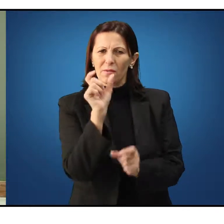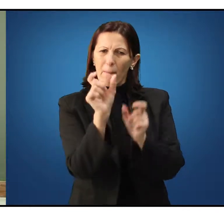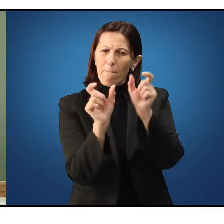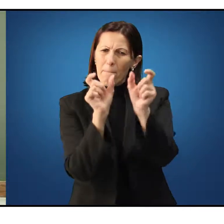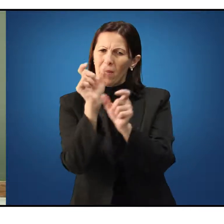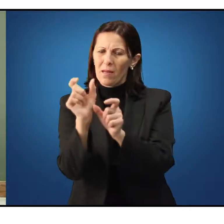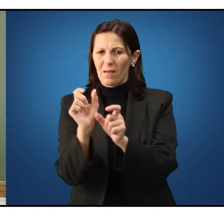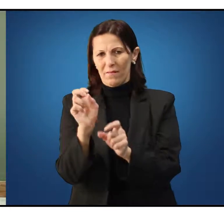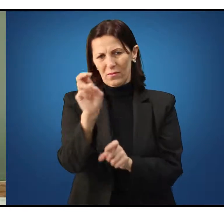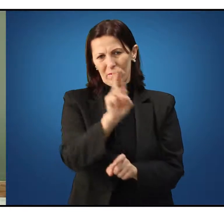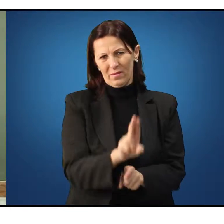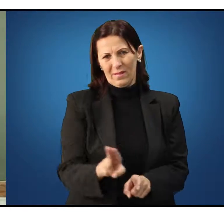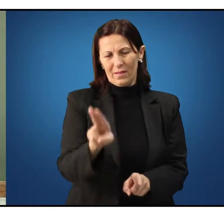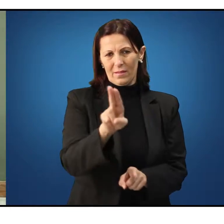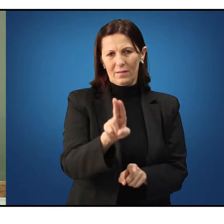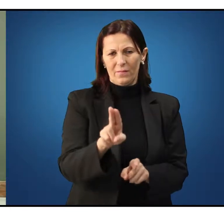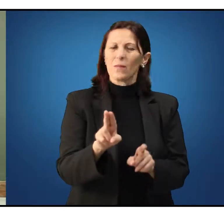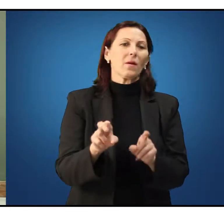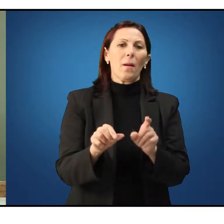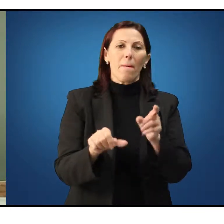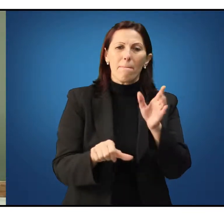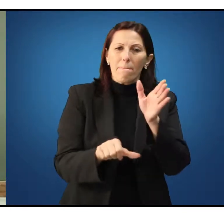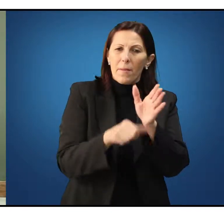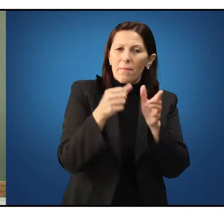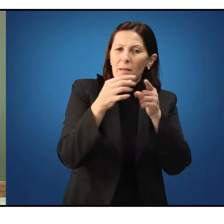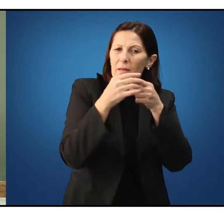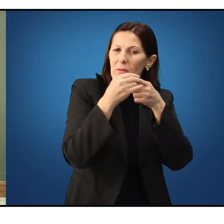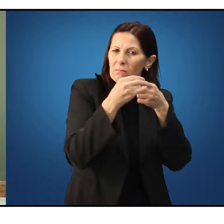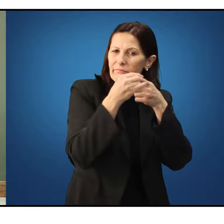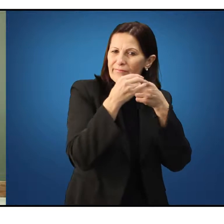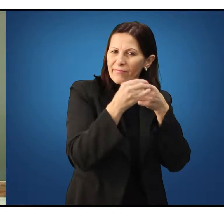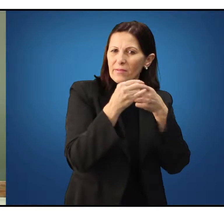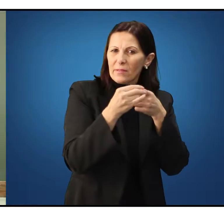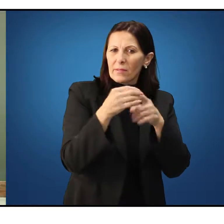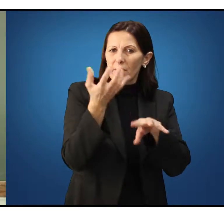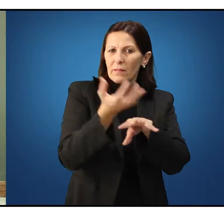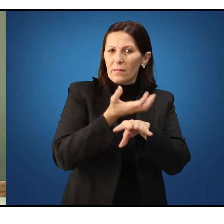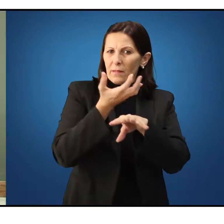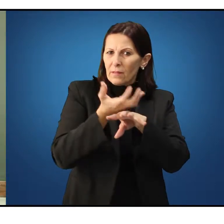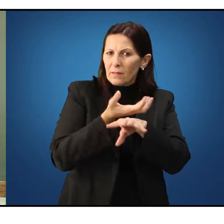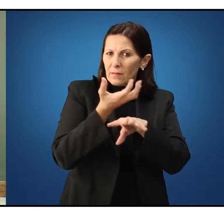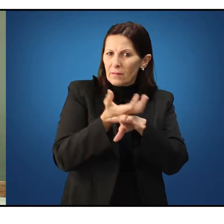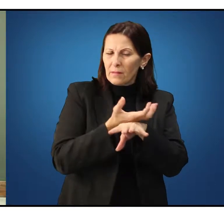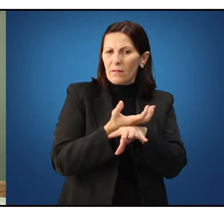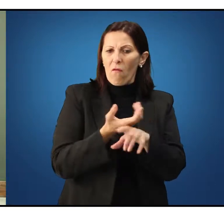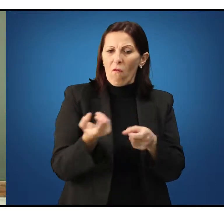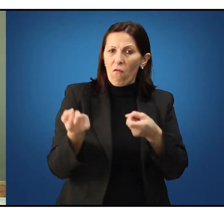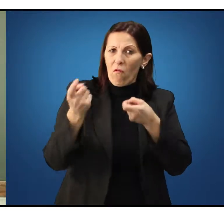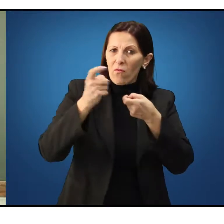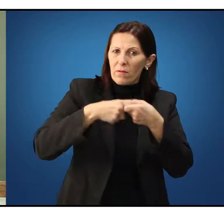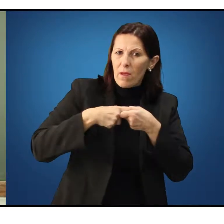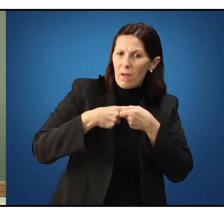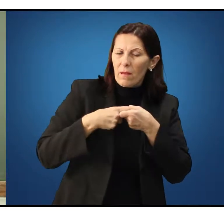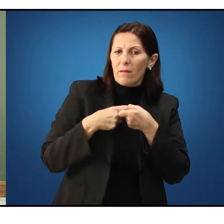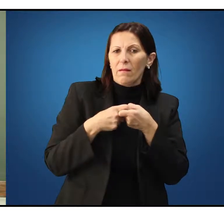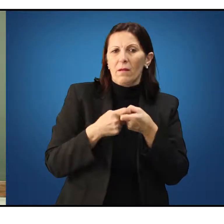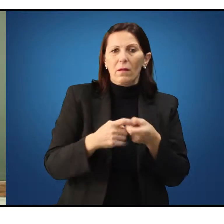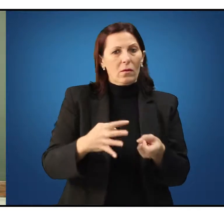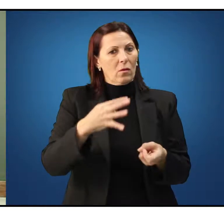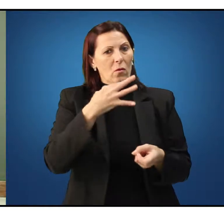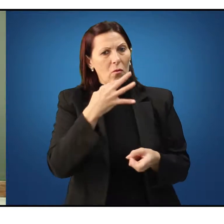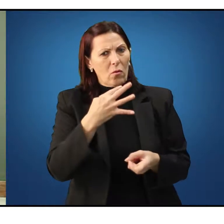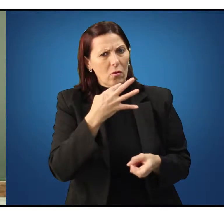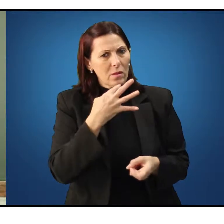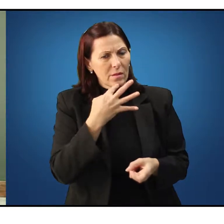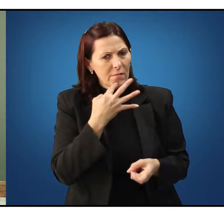utilizando. Então, a primeira unidade da nossa disciplina é voltada a isso, a conhecer